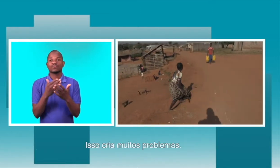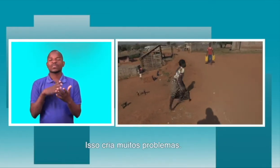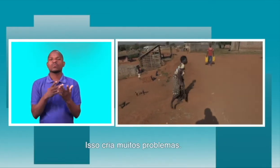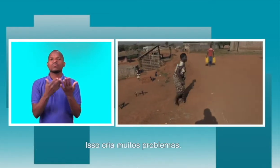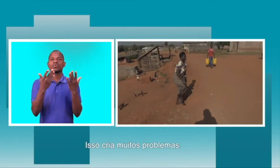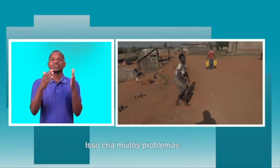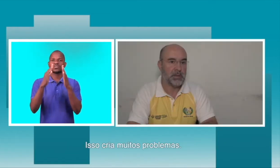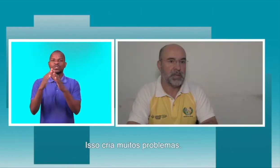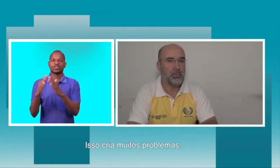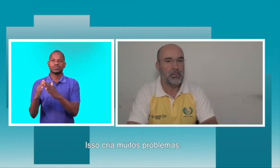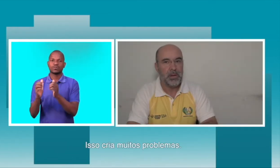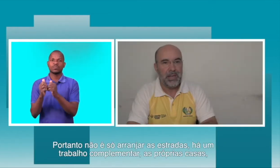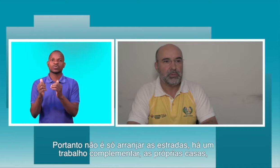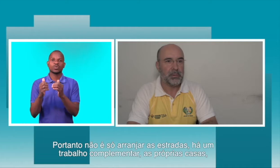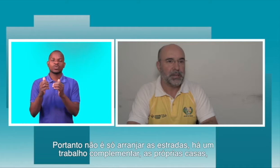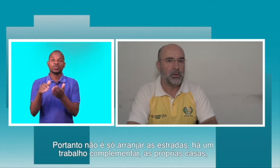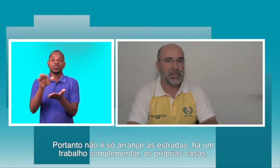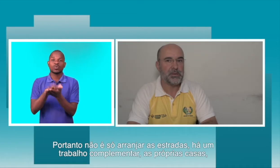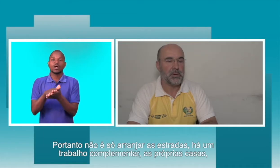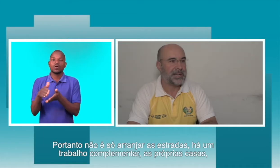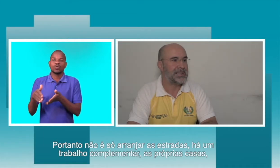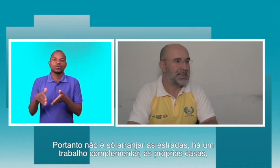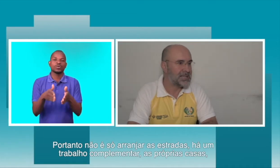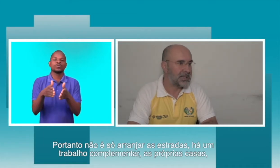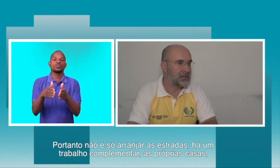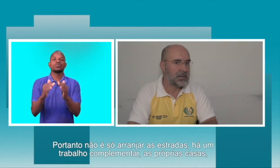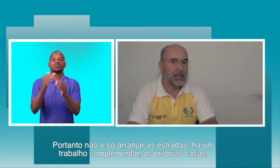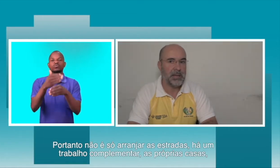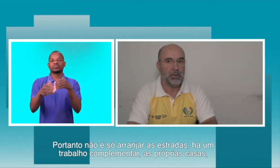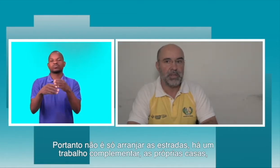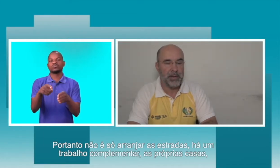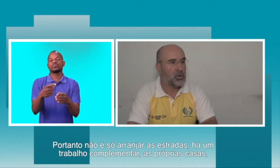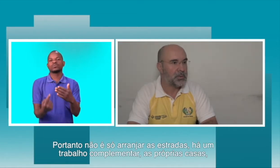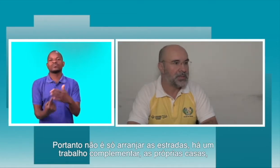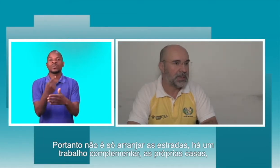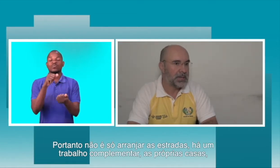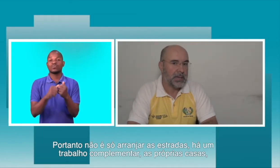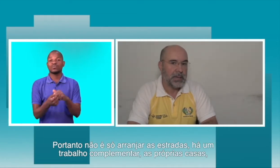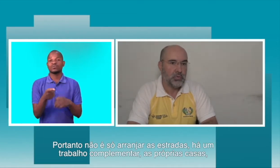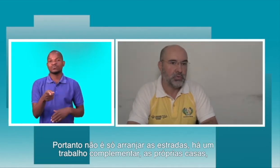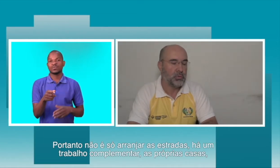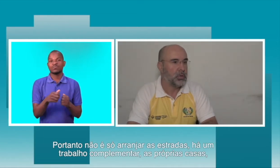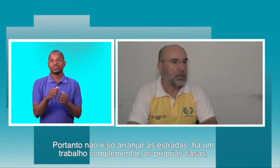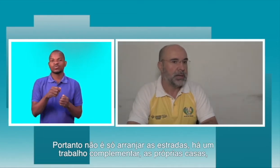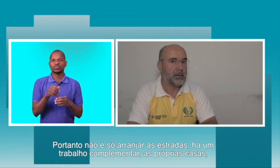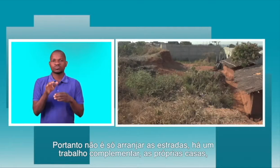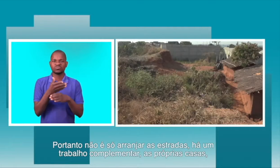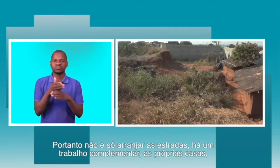cria muitos problemas. Portanto, é um trabalho, não é só arranjar as estradas, é um trabalho complementar, é tudo. É as próprias